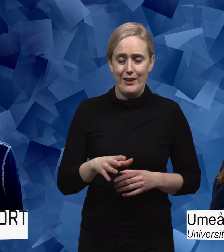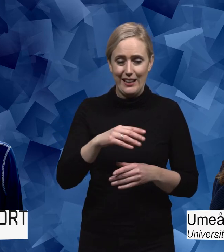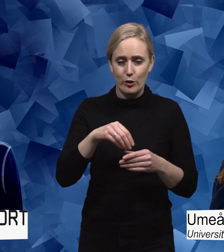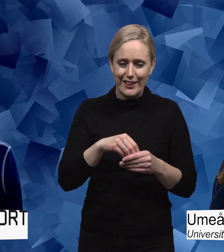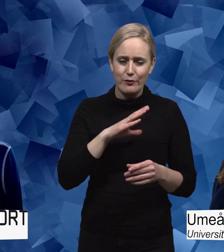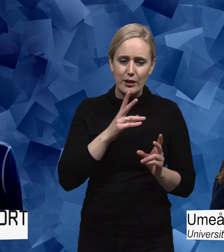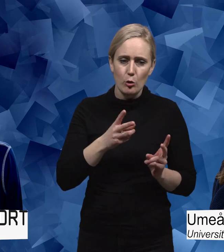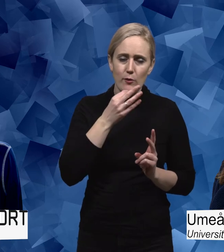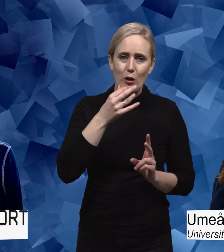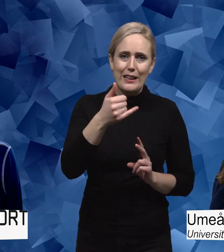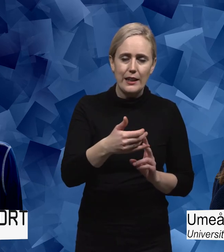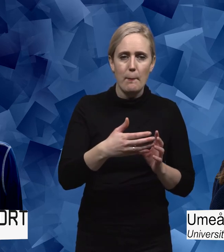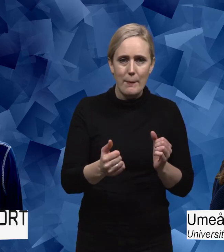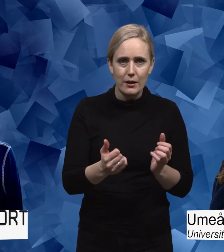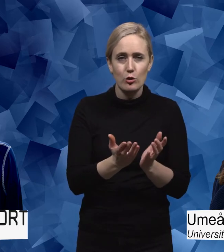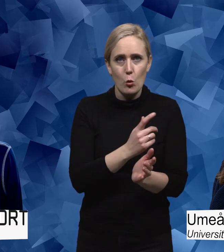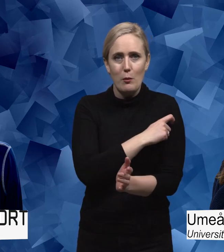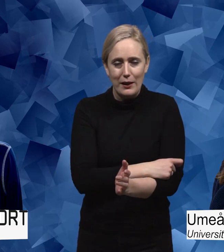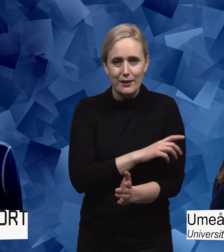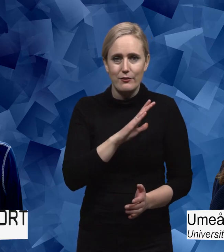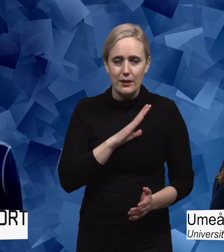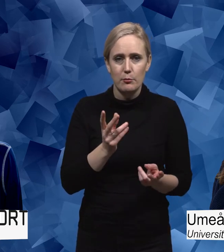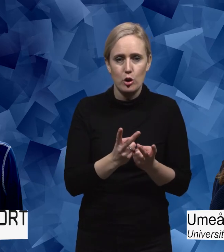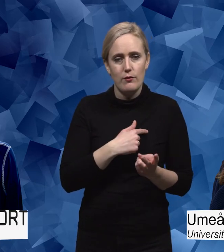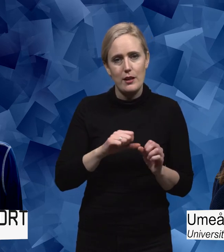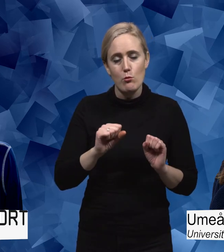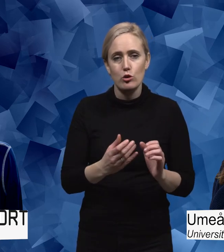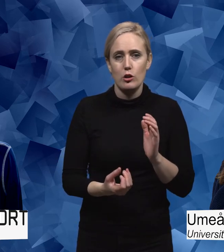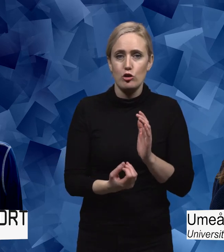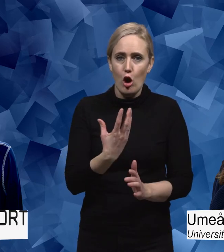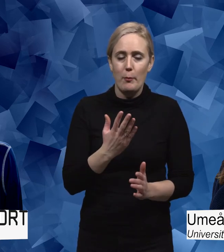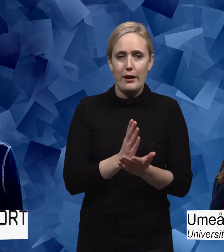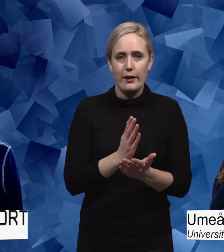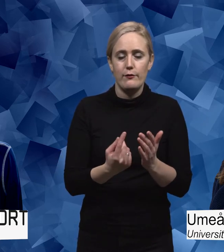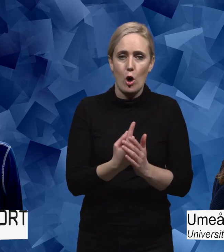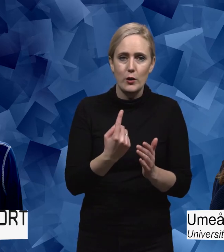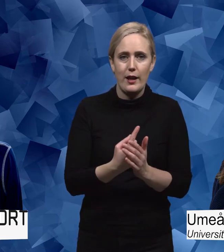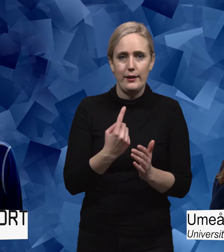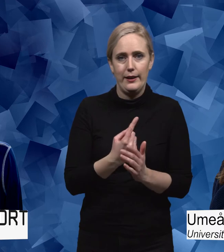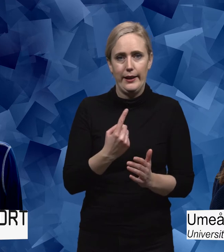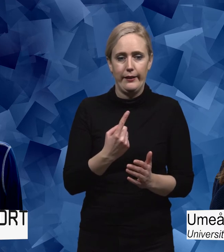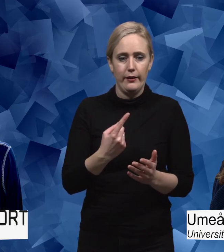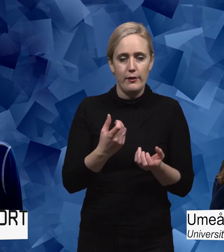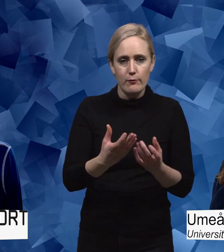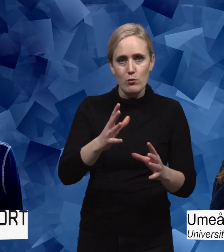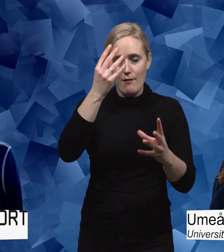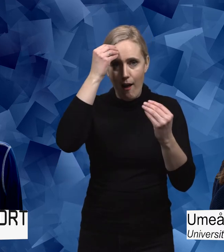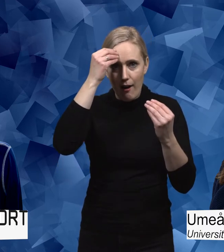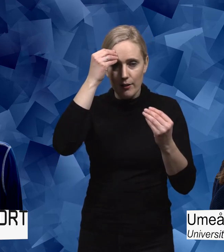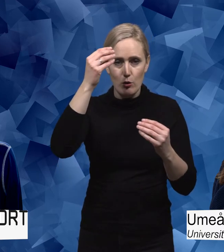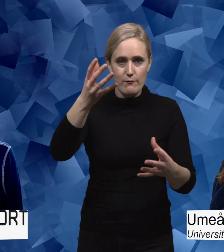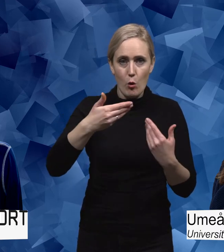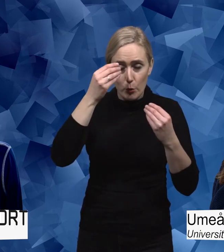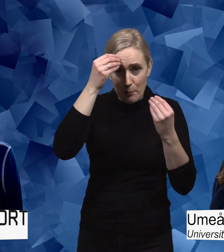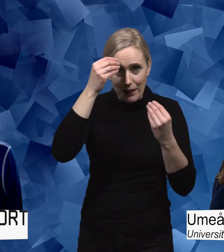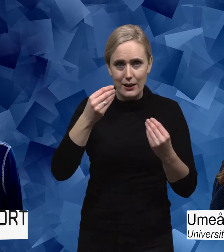Inkludering kan bli en fråga där också, men eftersom skolplikt råder så måste vi skapa förutsättningar och möjligheter för alla till lärande och utbildning. Alla barn som går